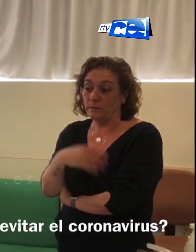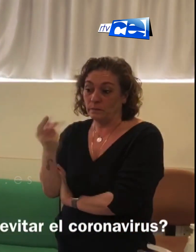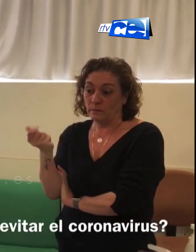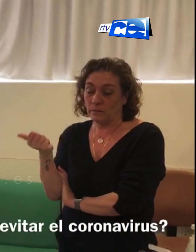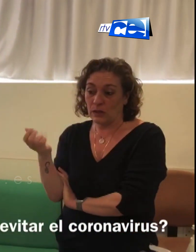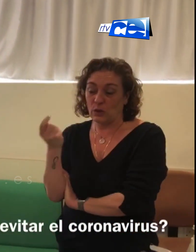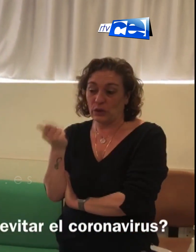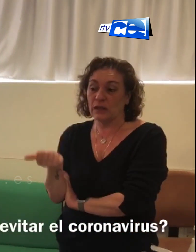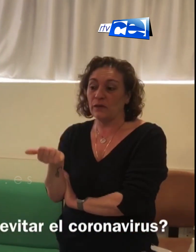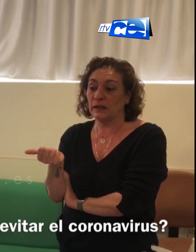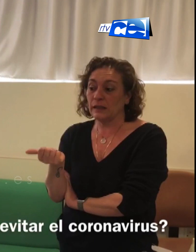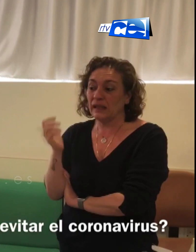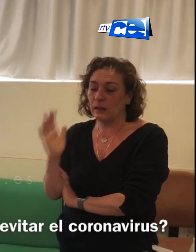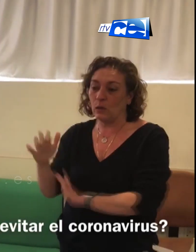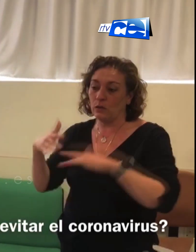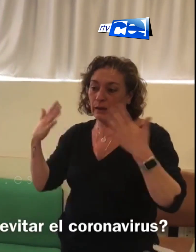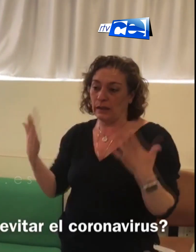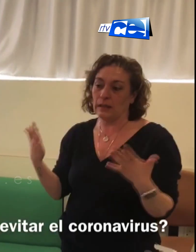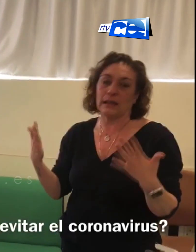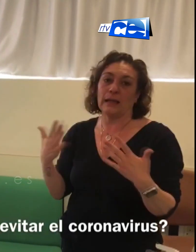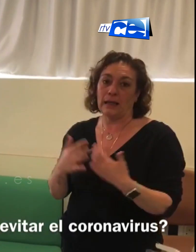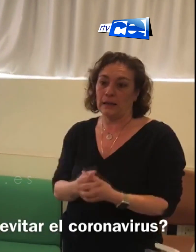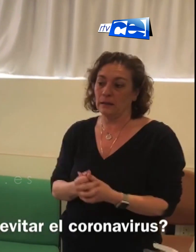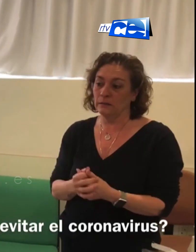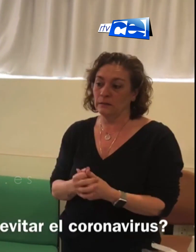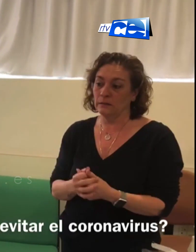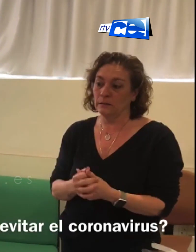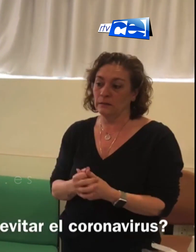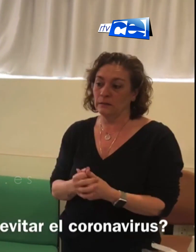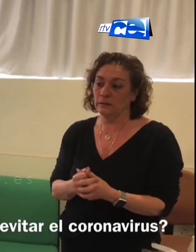de solución desinfectante y luego dejarla secar al aire.